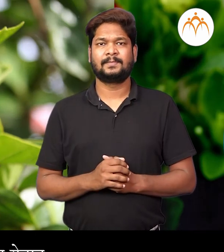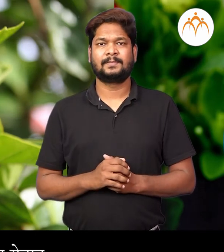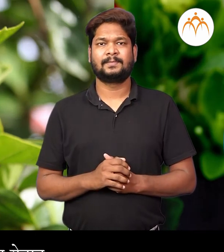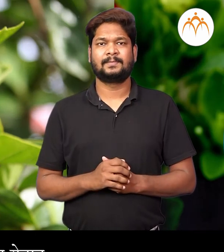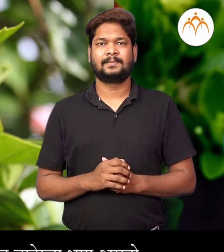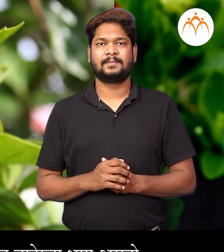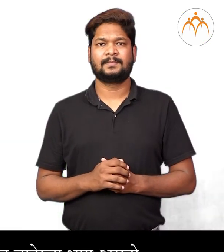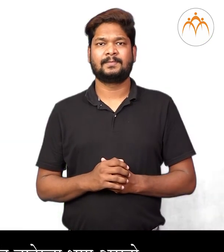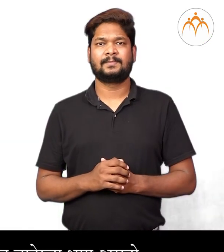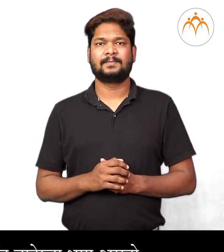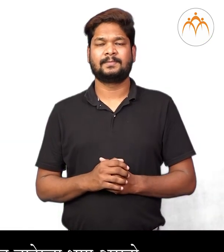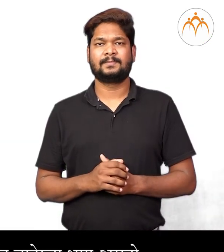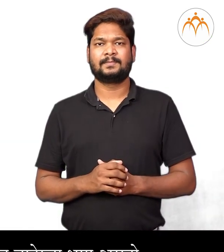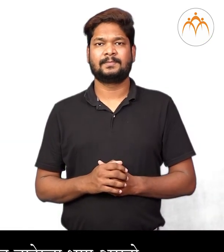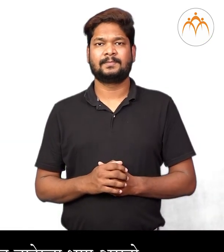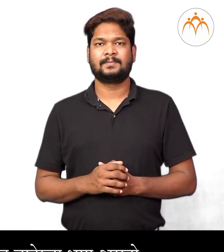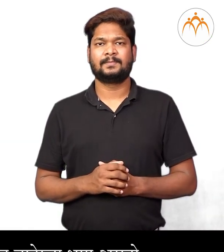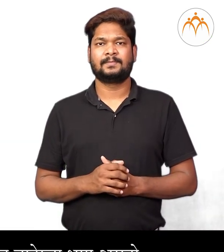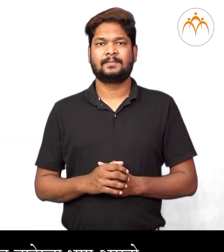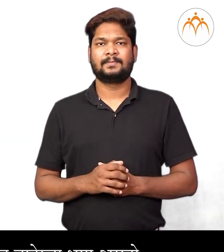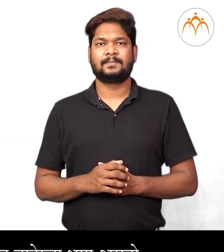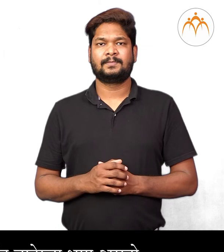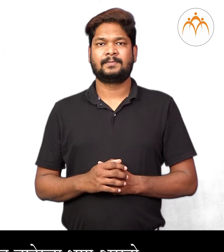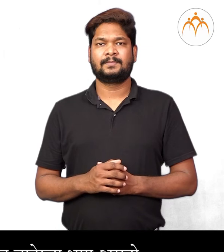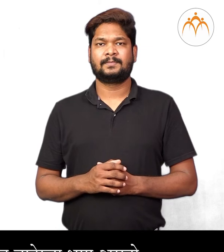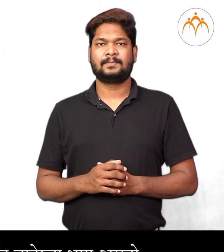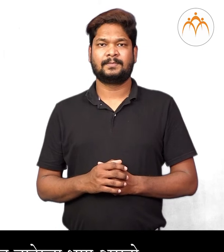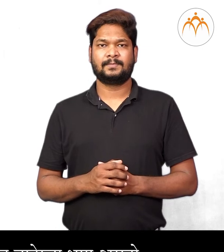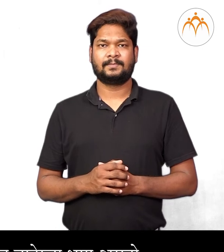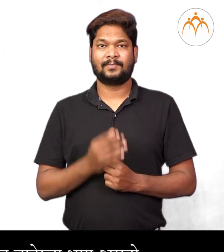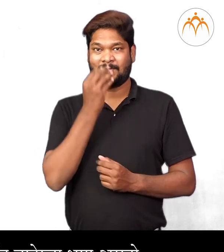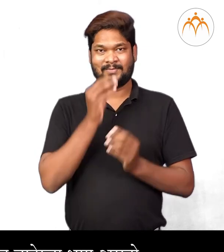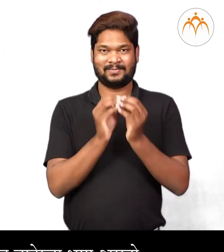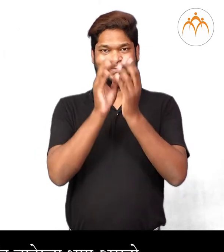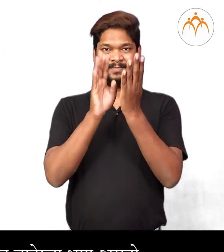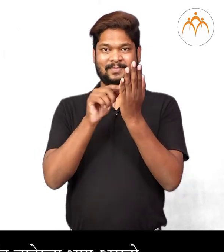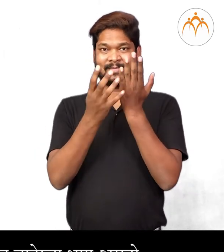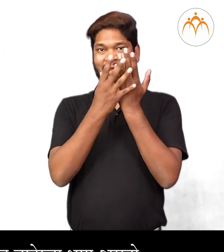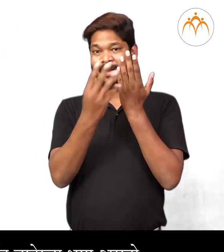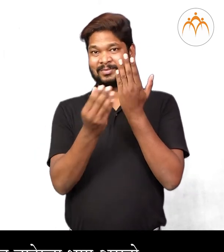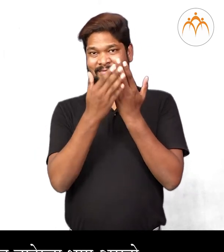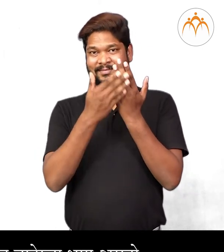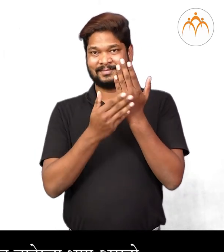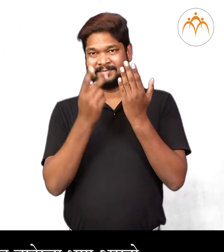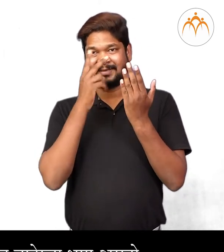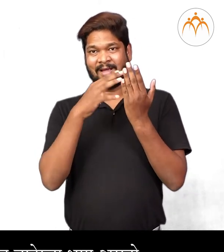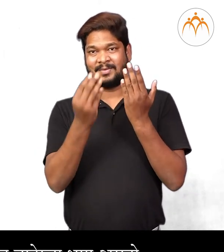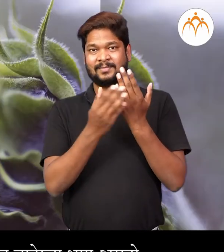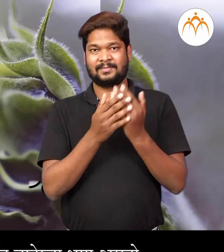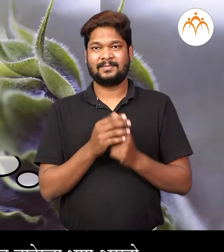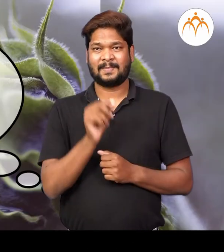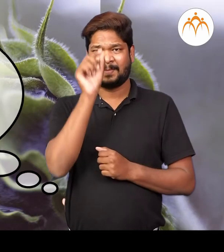कैलिक्स किवा निदलपुञ हा फुलाचा सरवाद बाहरचा भागस्तो